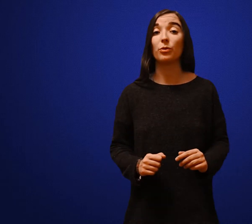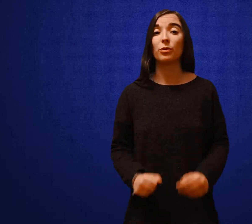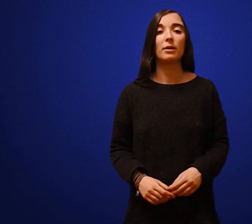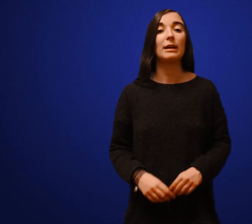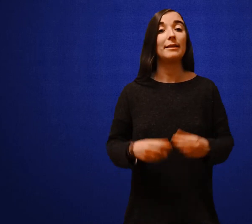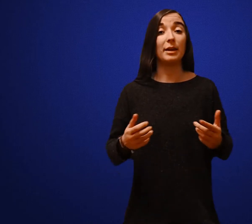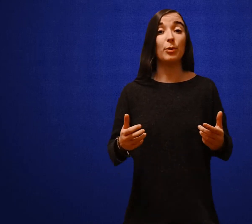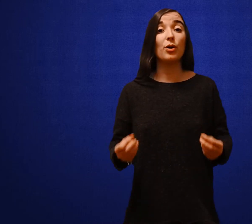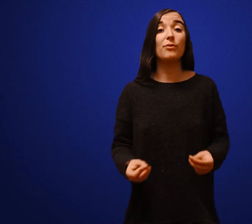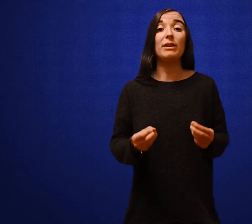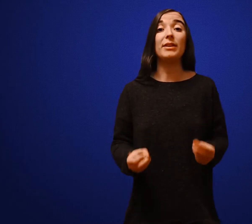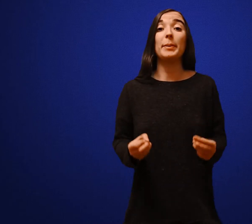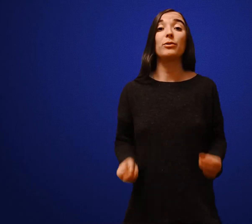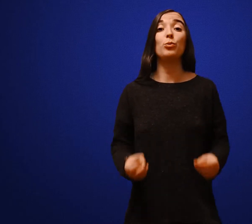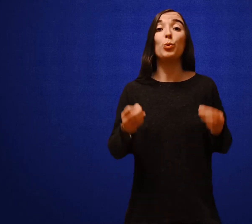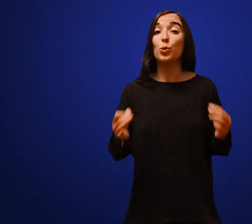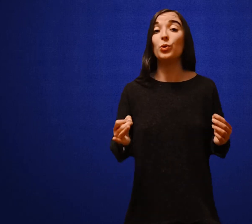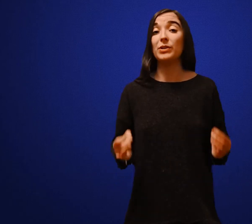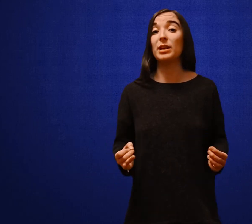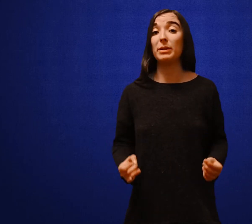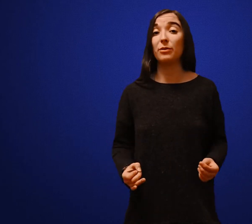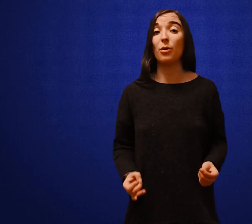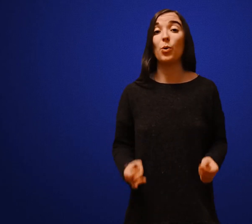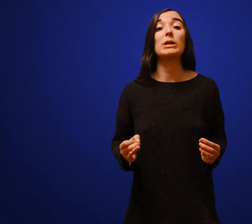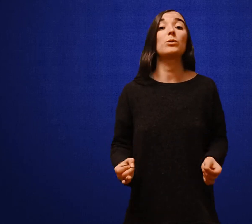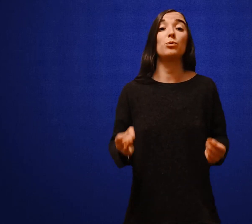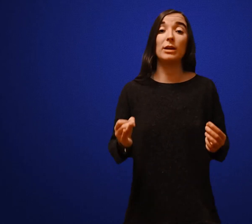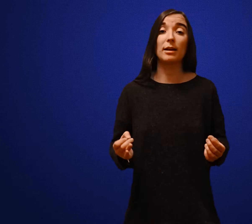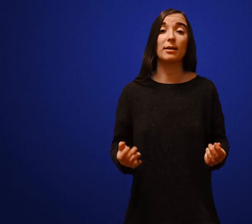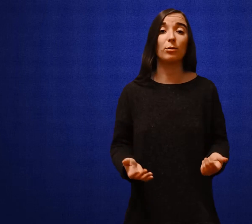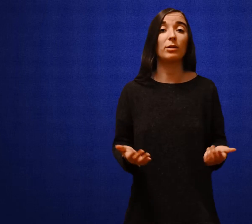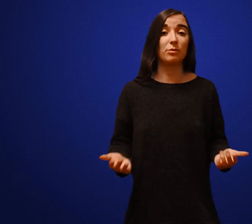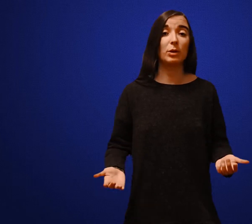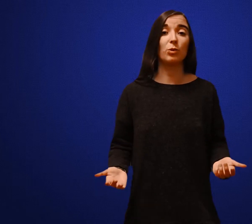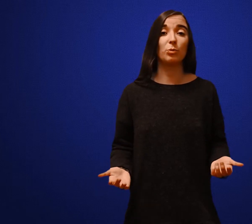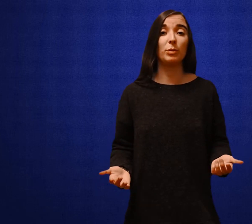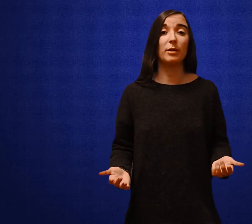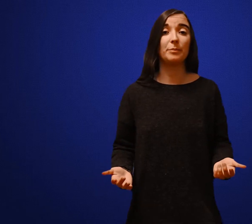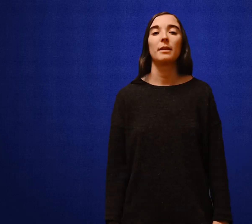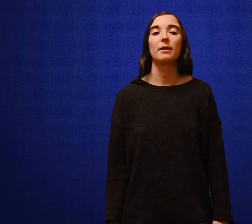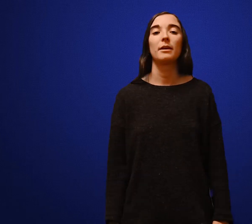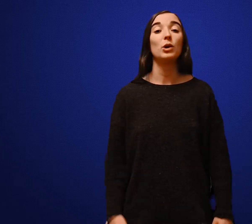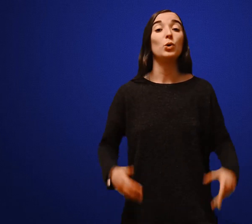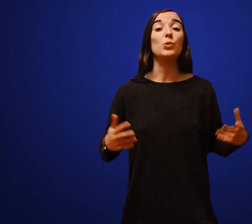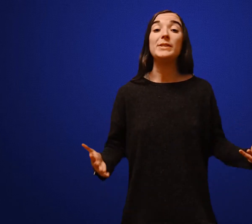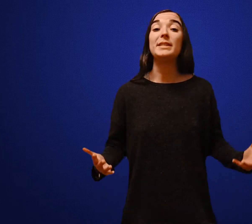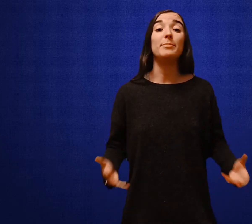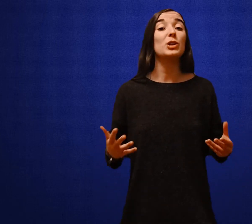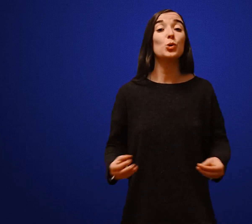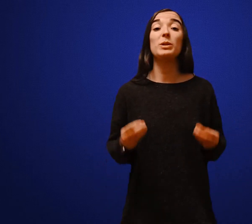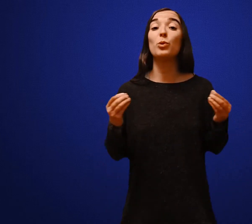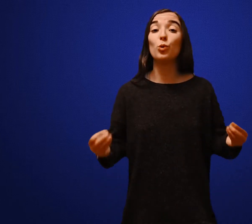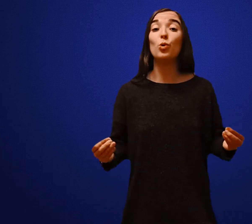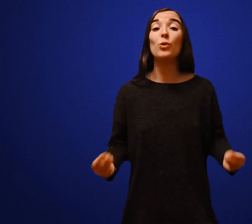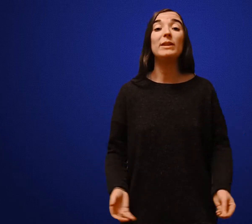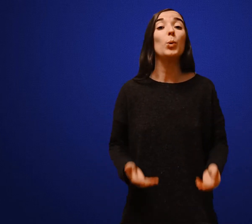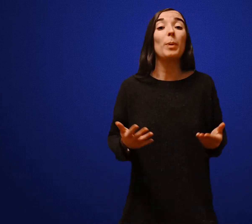D'abord, Flint a perdu beaucoup de ses habitants en raison du déclin de l'industrie automobile Le système d'acheminement de l'eau n'est donc pas